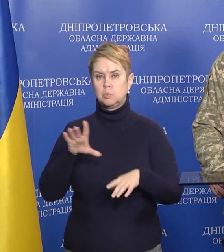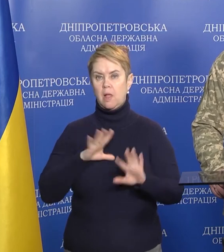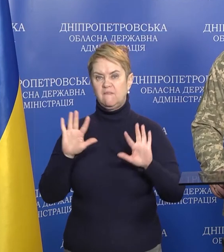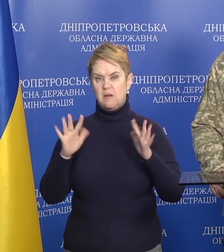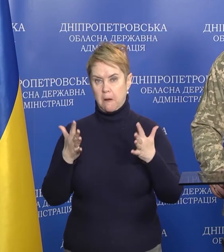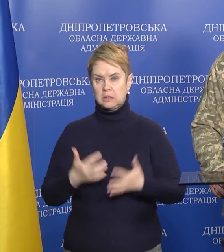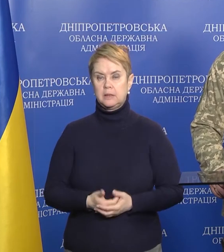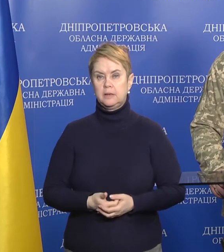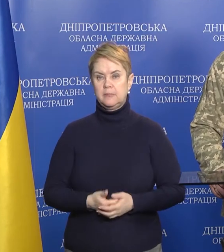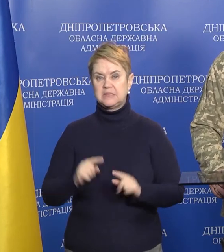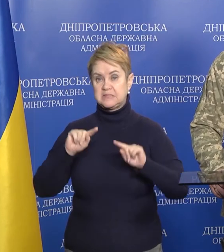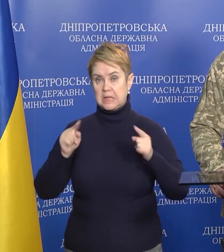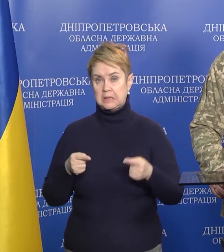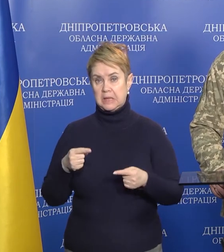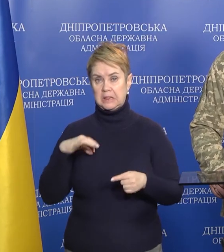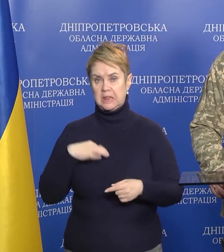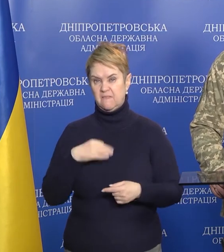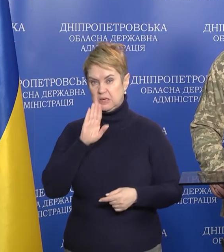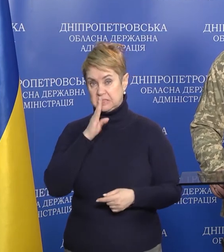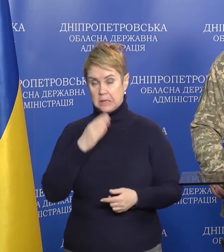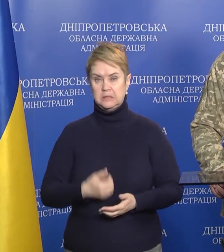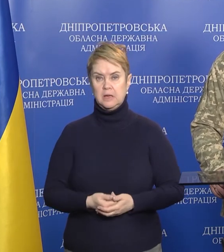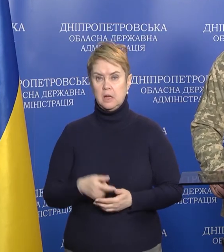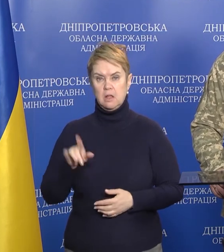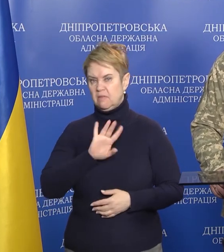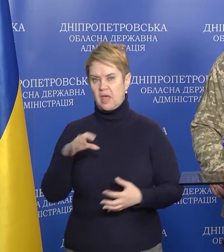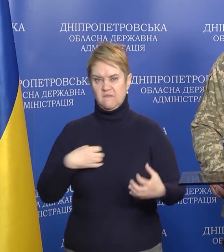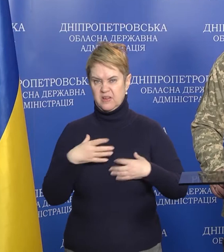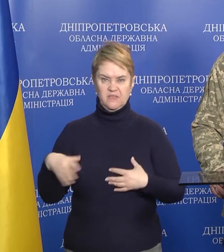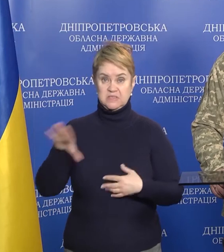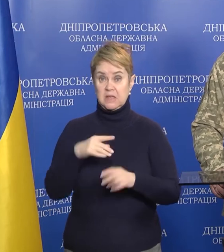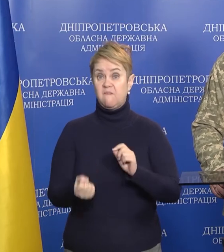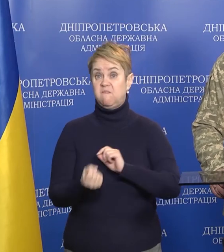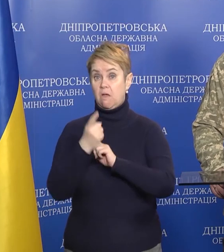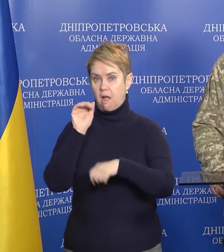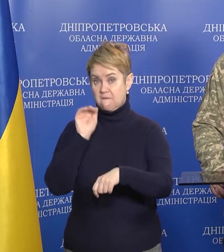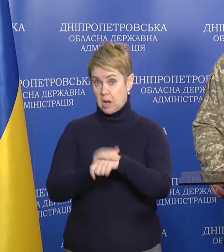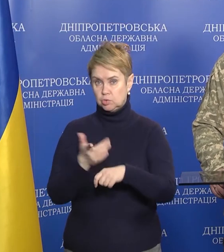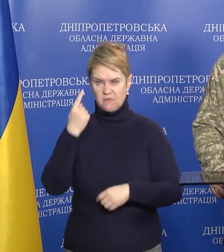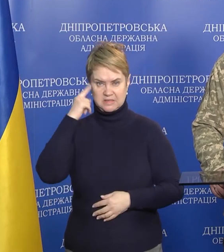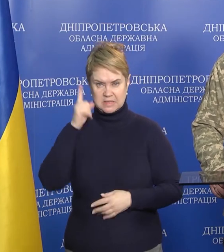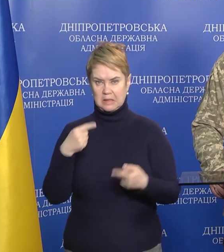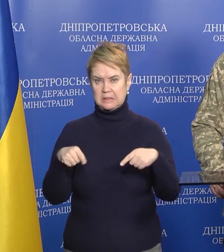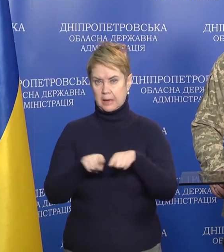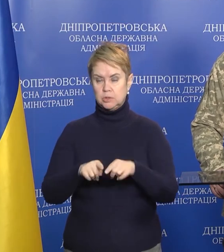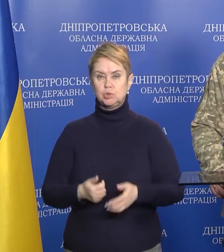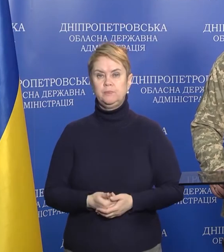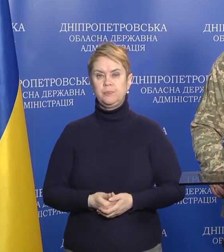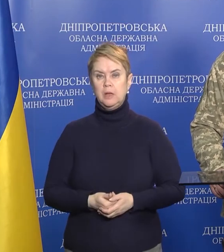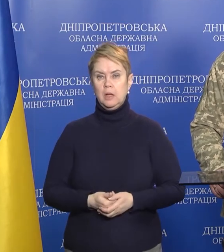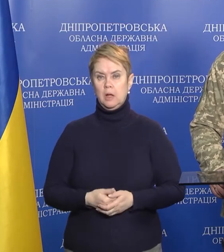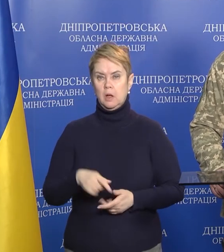випадки затримання диверсантів. Ви не хвилюйтесь, їх всіх виявляють. Якщо ви знаєте такі також